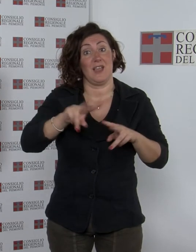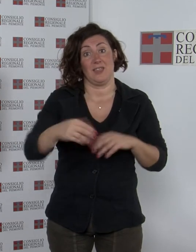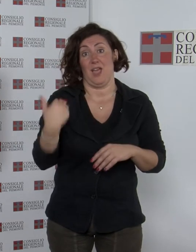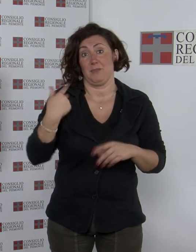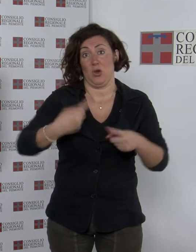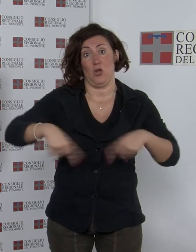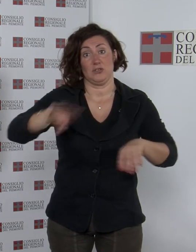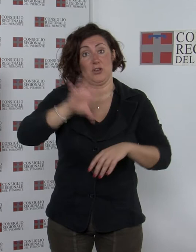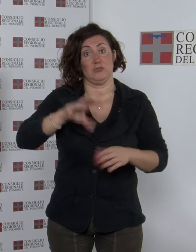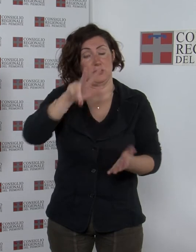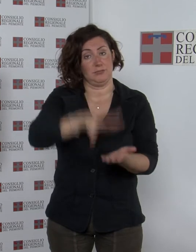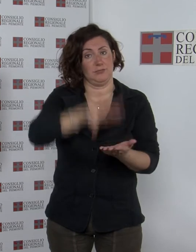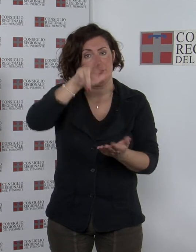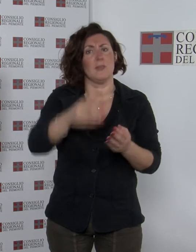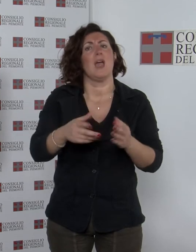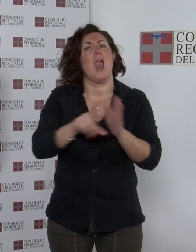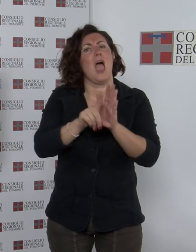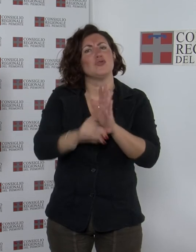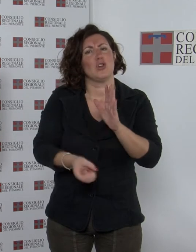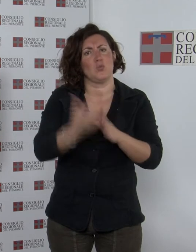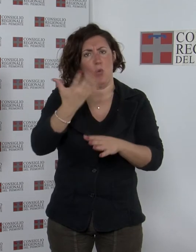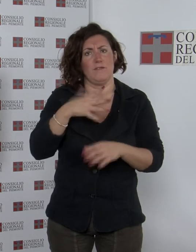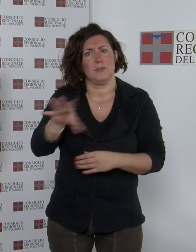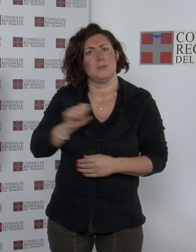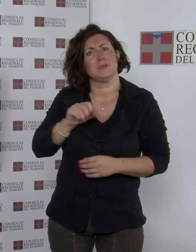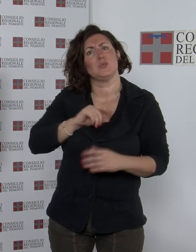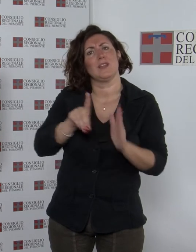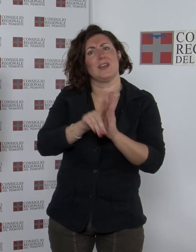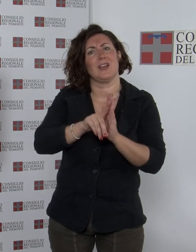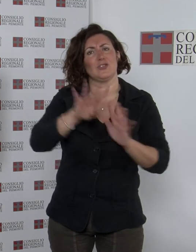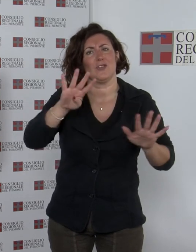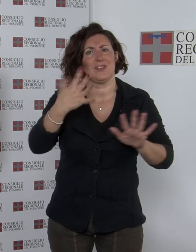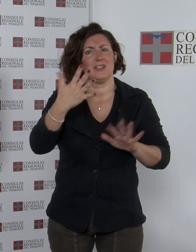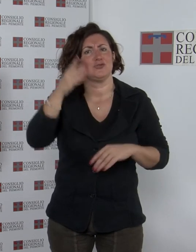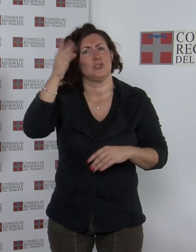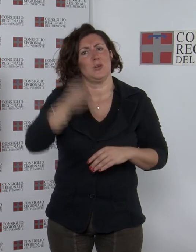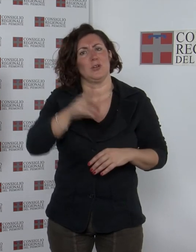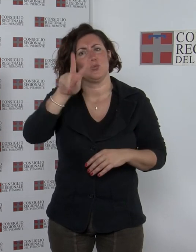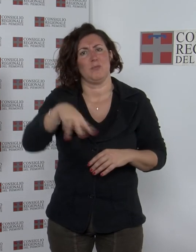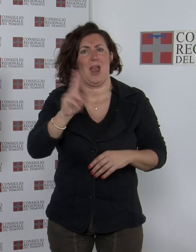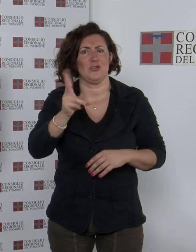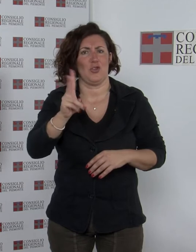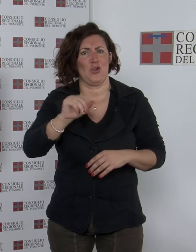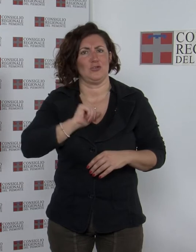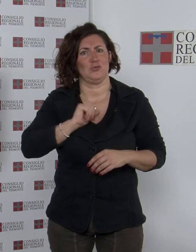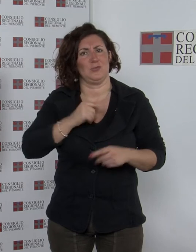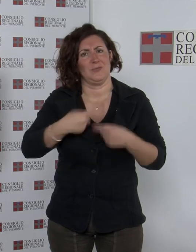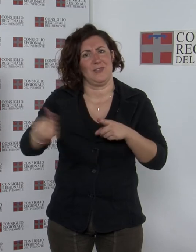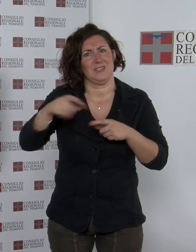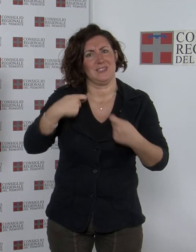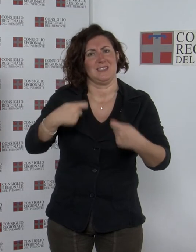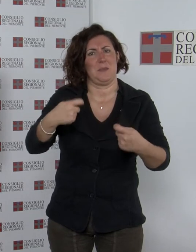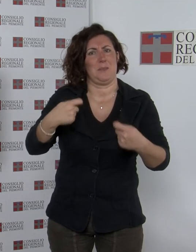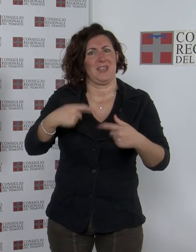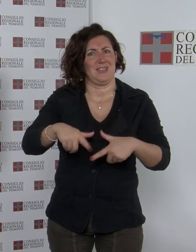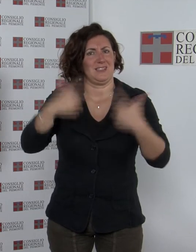la nuova legge recepisce le indicazioni del decreto 95 2012 cosiddetta spending review che obbliga i piccoli comuni alla